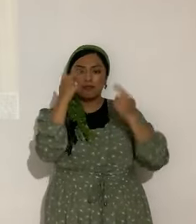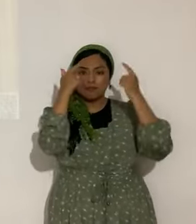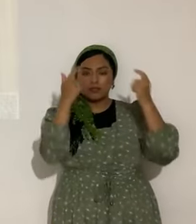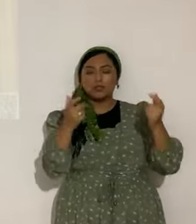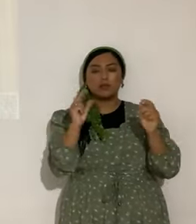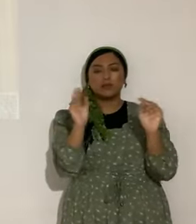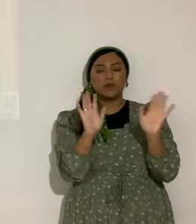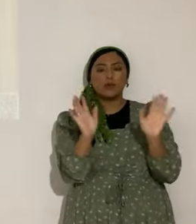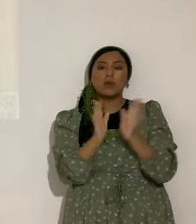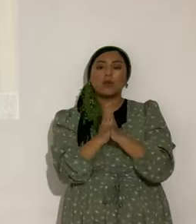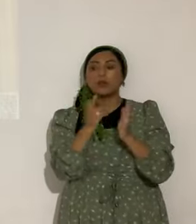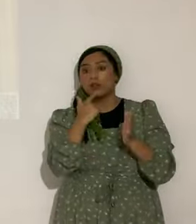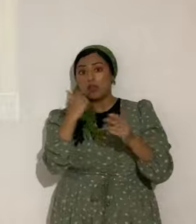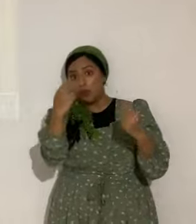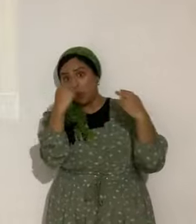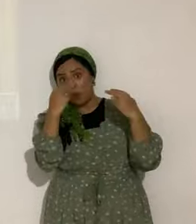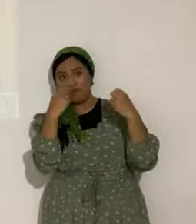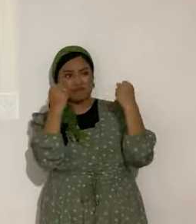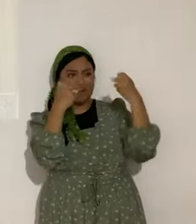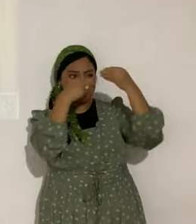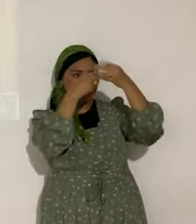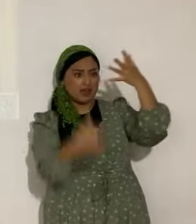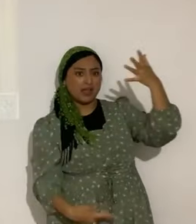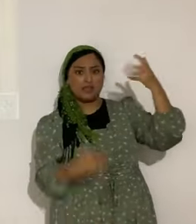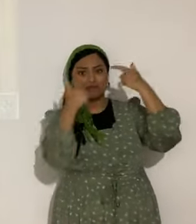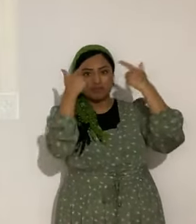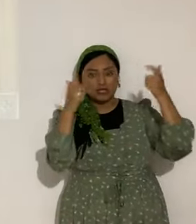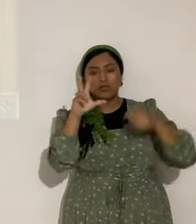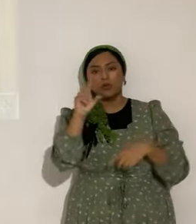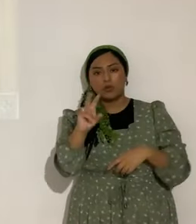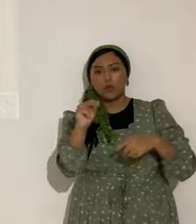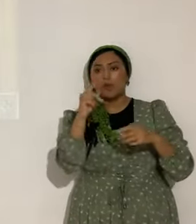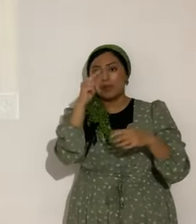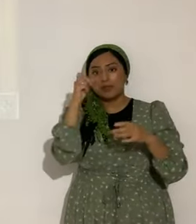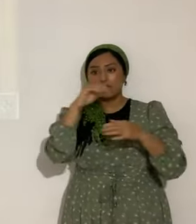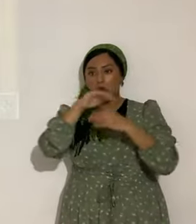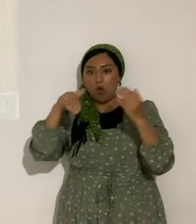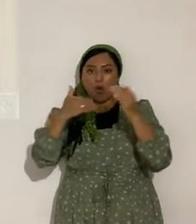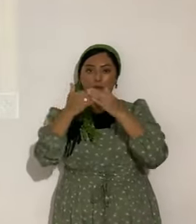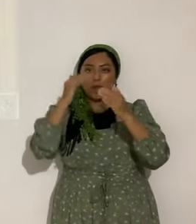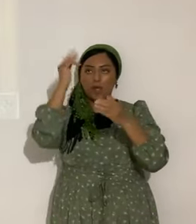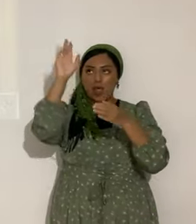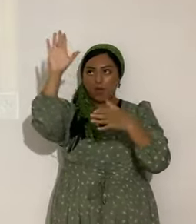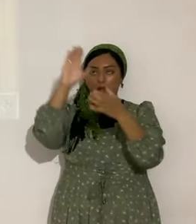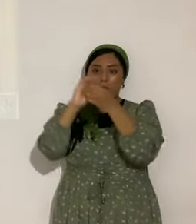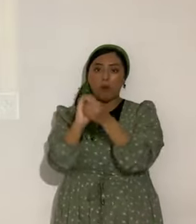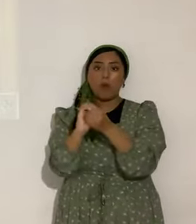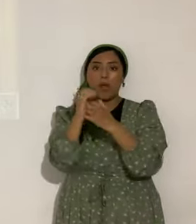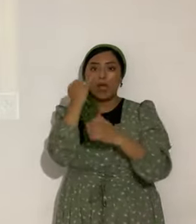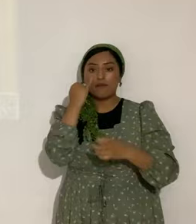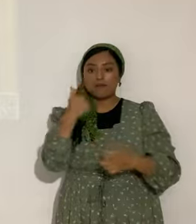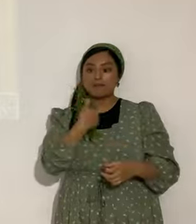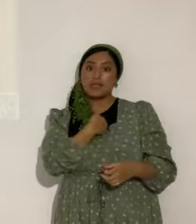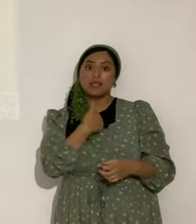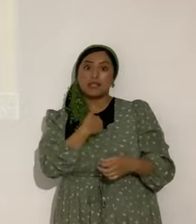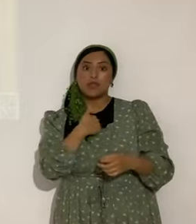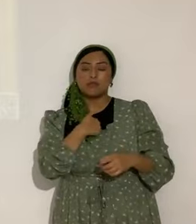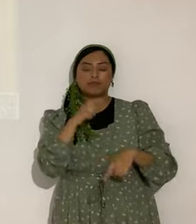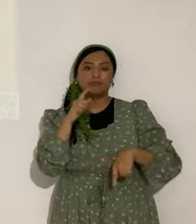orgullo, decir, ay, miren, ¿hasta dónde hemos llegado? No, porque esta obra es totalmente de Yahweh. Si fuera obra humana, no se lograría esto.